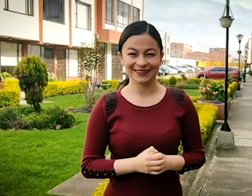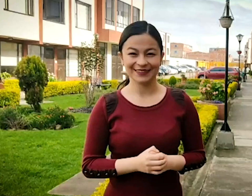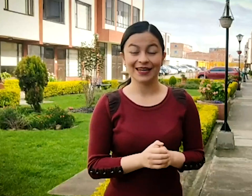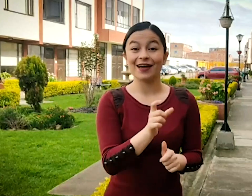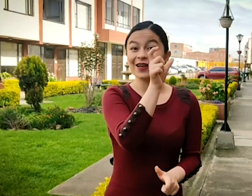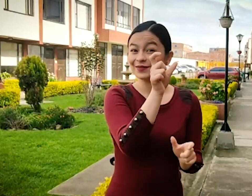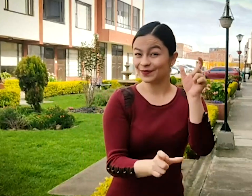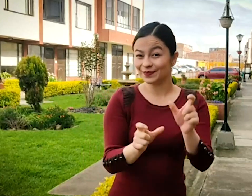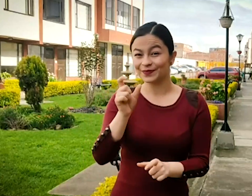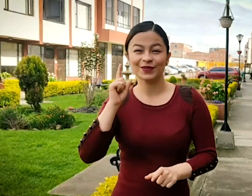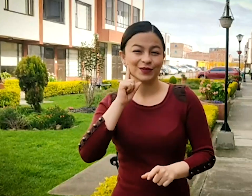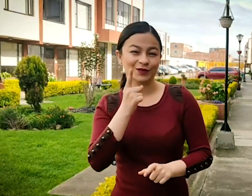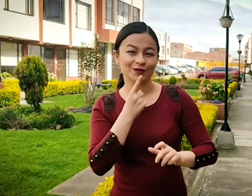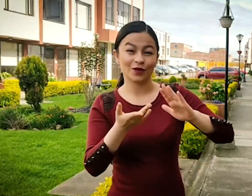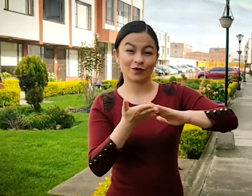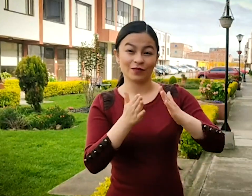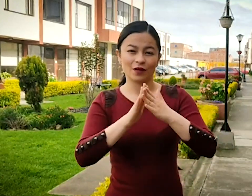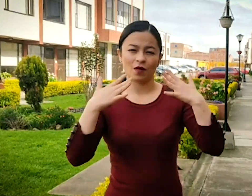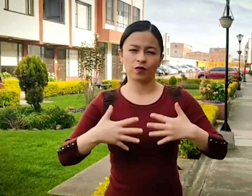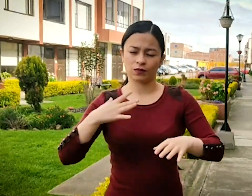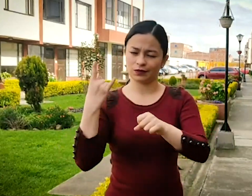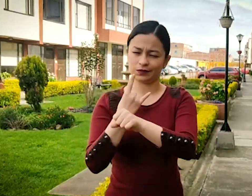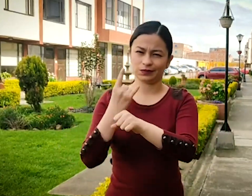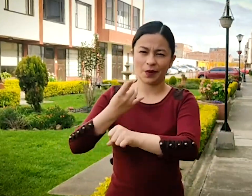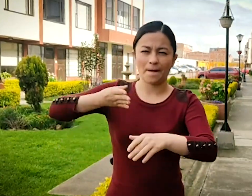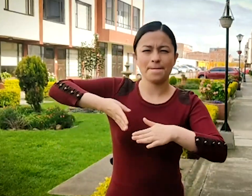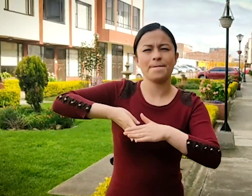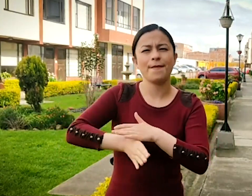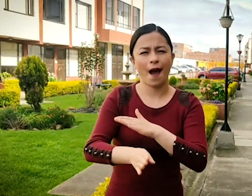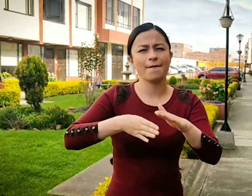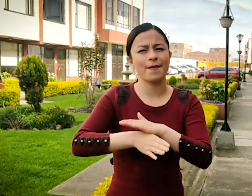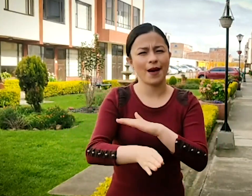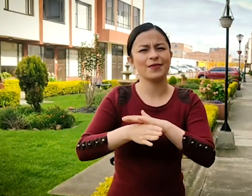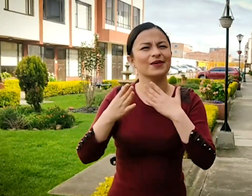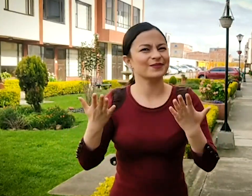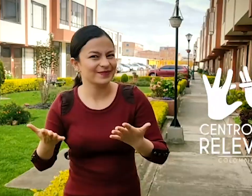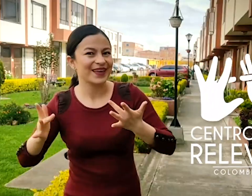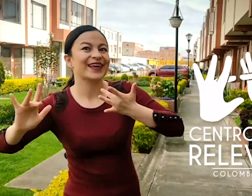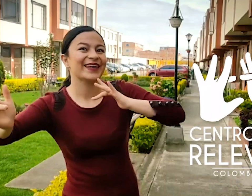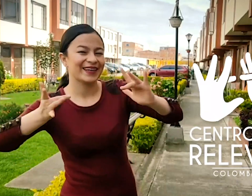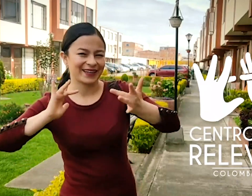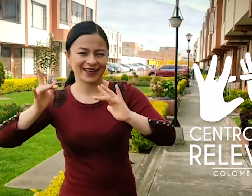La comunidad sorda cuenta con el centro de relevo desde hace 20 años.